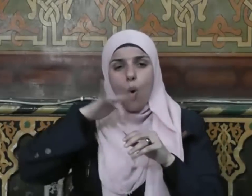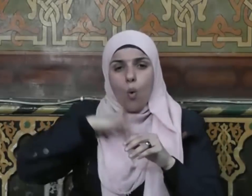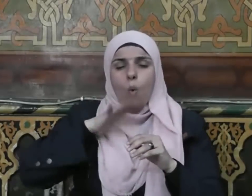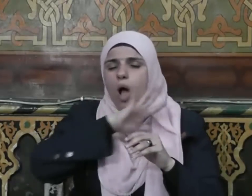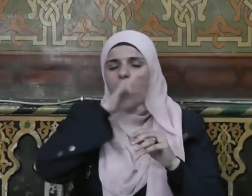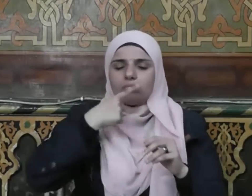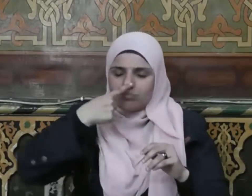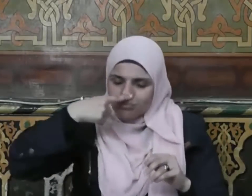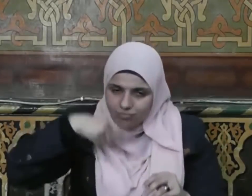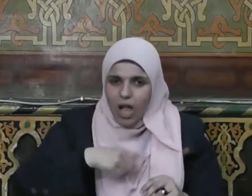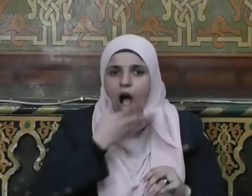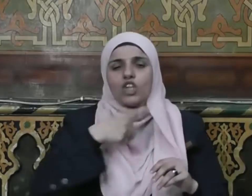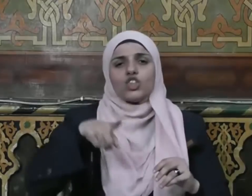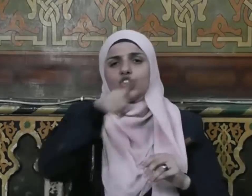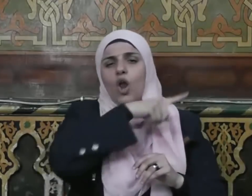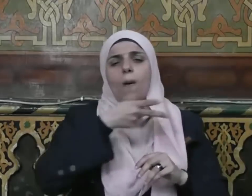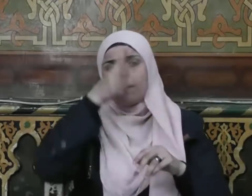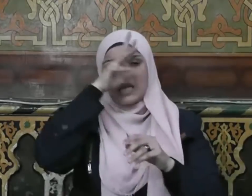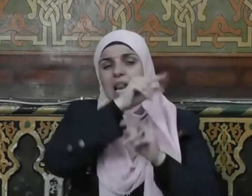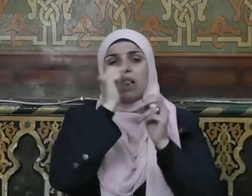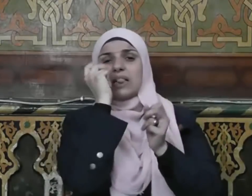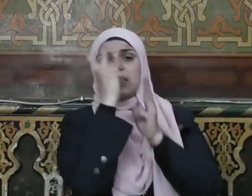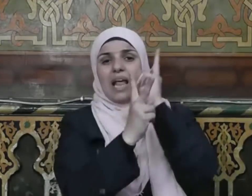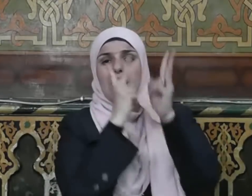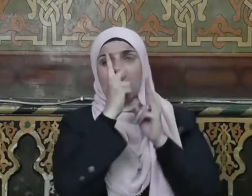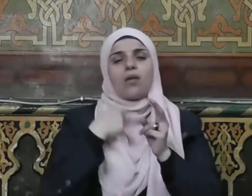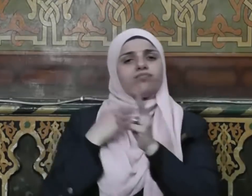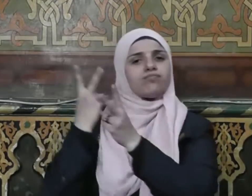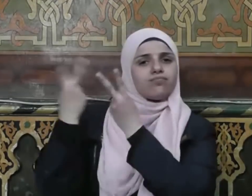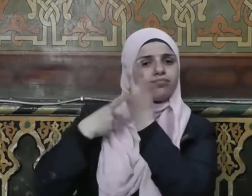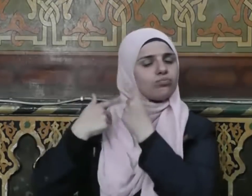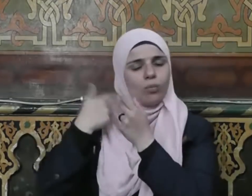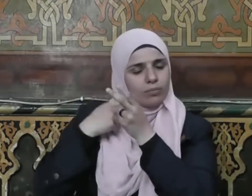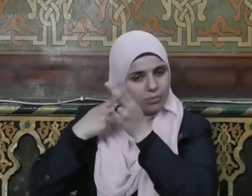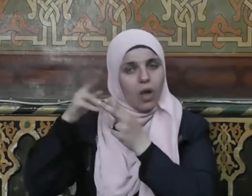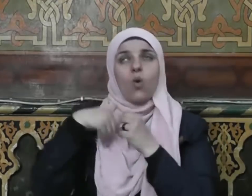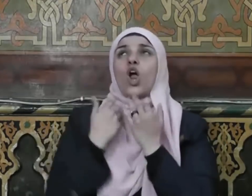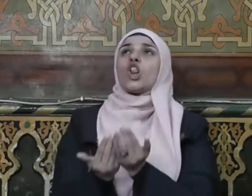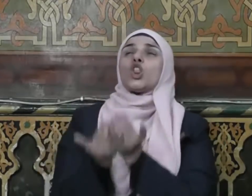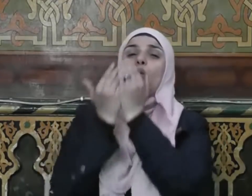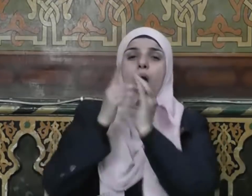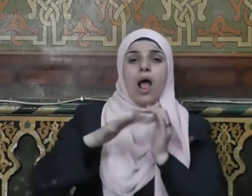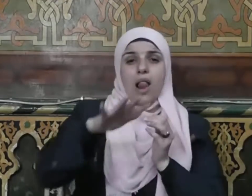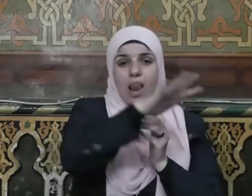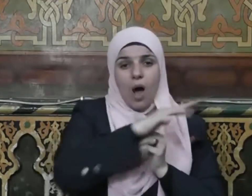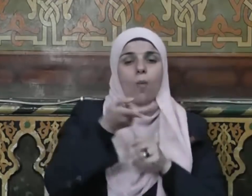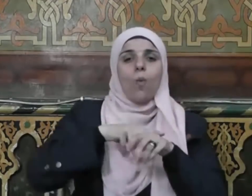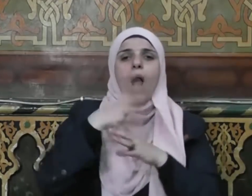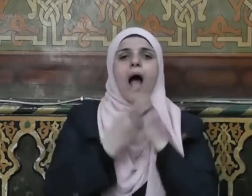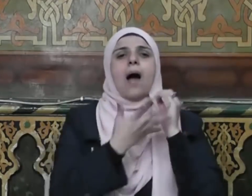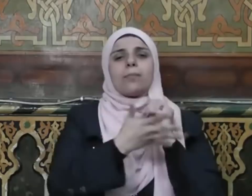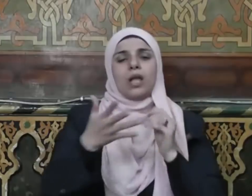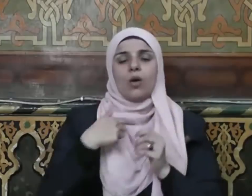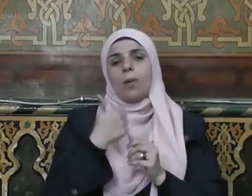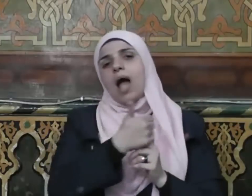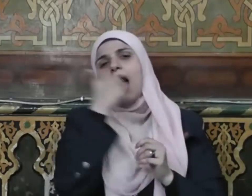جناحه لهم ويقضي عنهم دينهم ويدعو لهم ولأبنائهم فعن